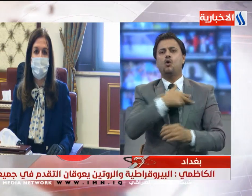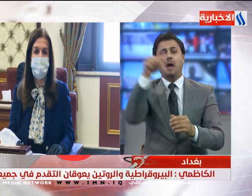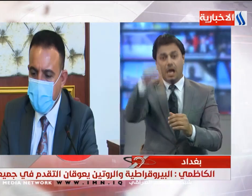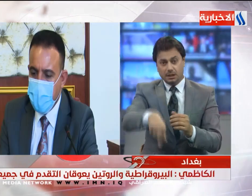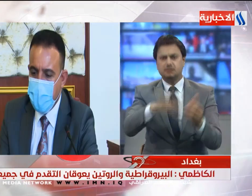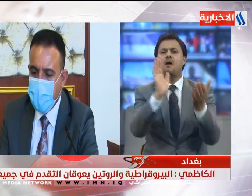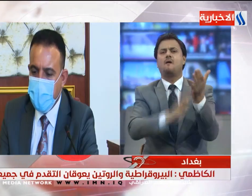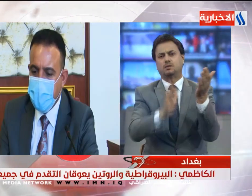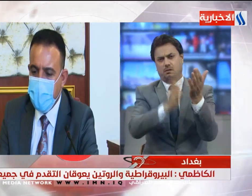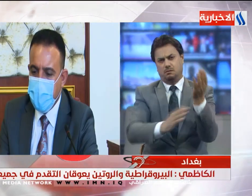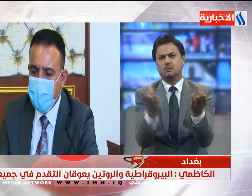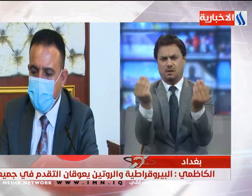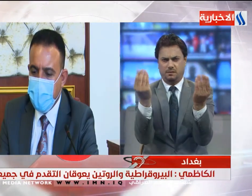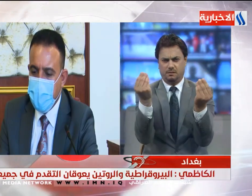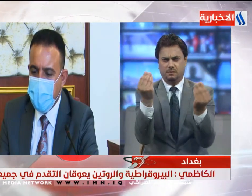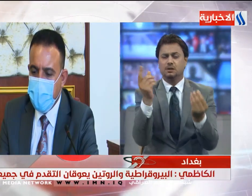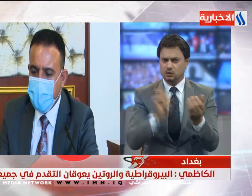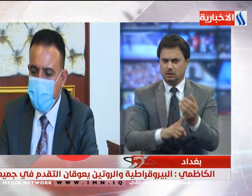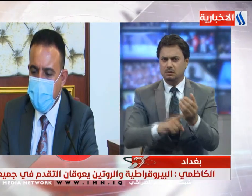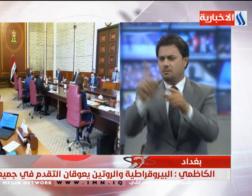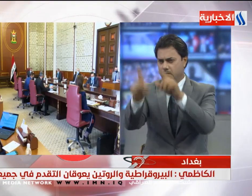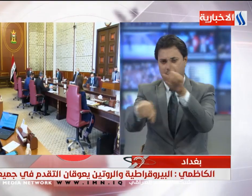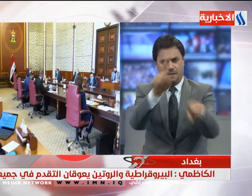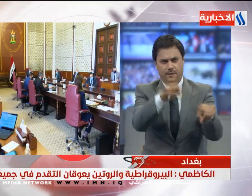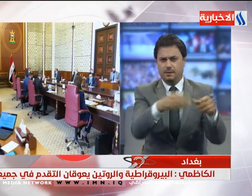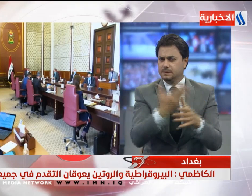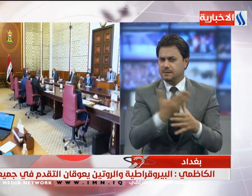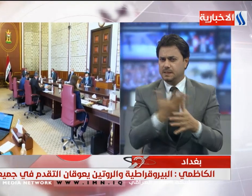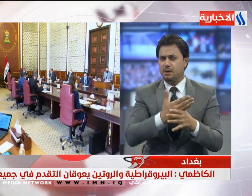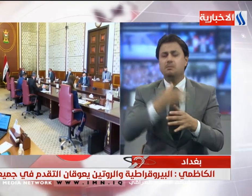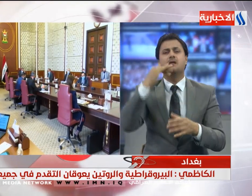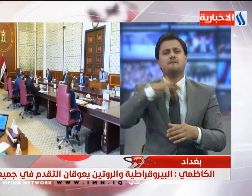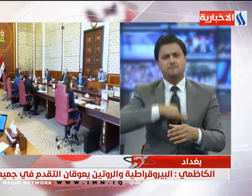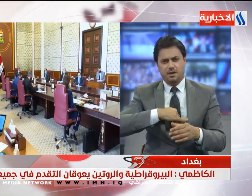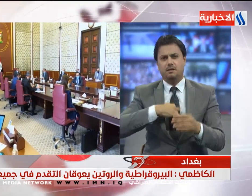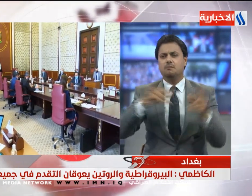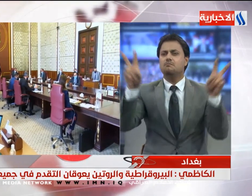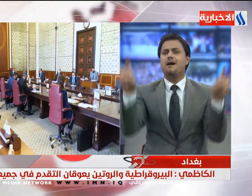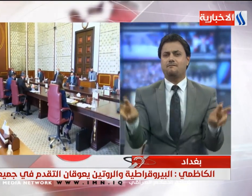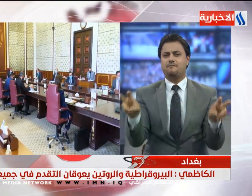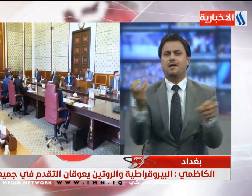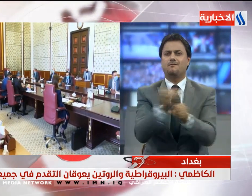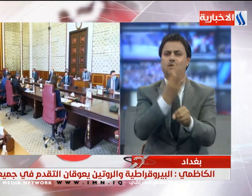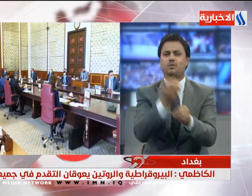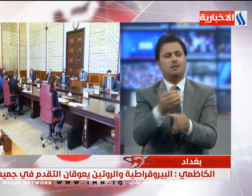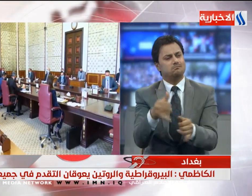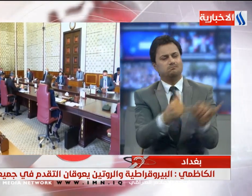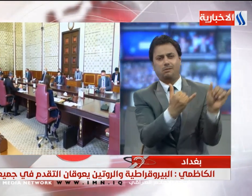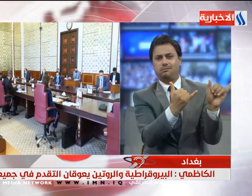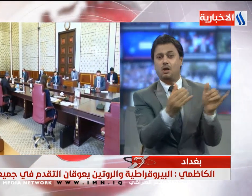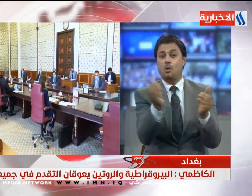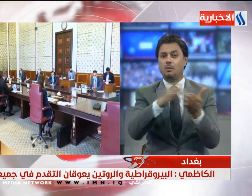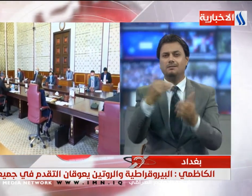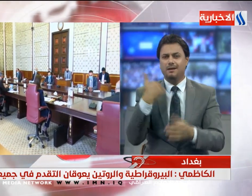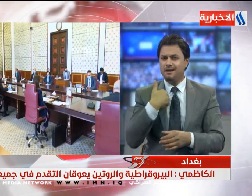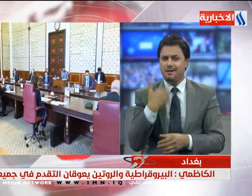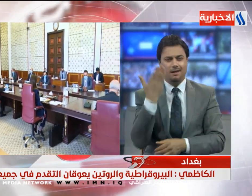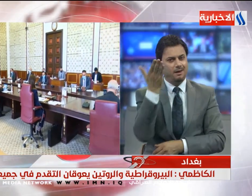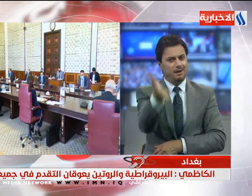تحديات كبيرة جدا وهناك ما يسعى لعاقة العمل لأنها عازمة على المضي والتقدم إلى الأمام